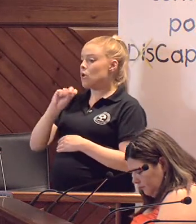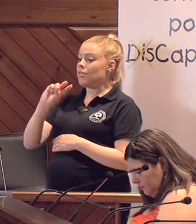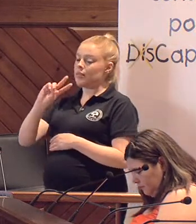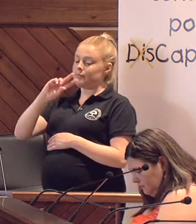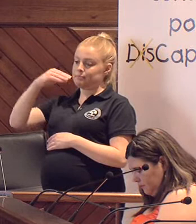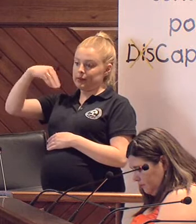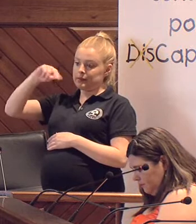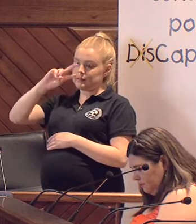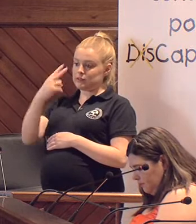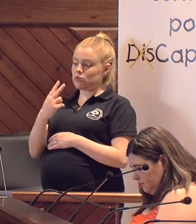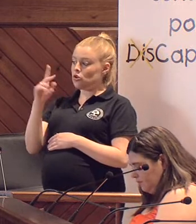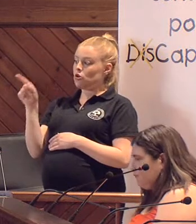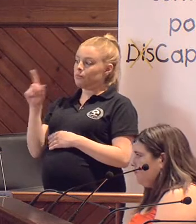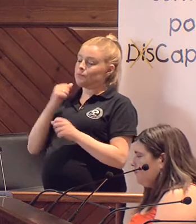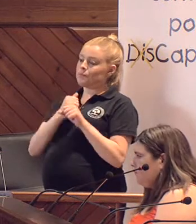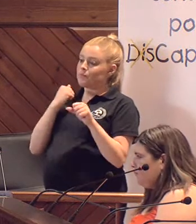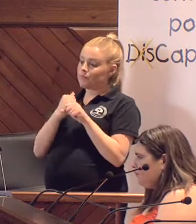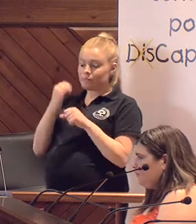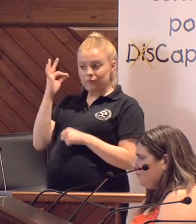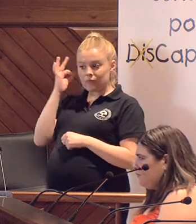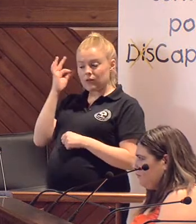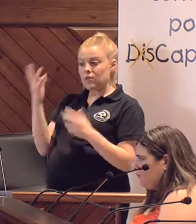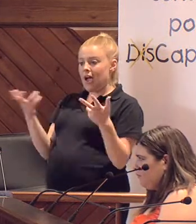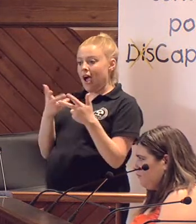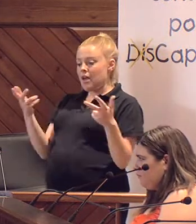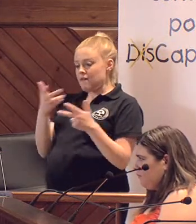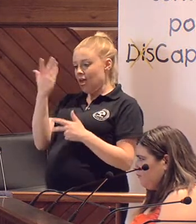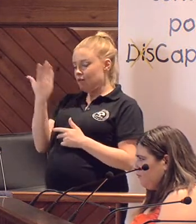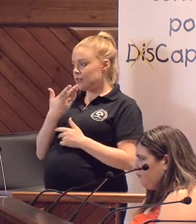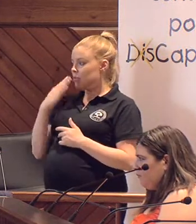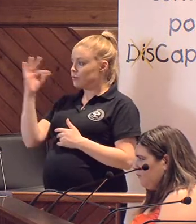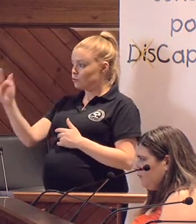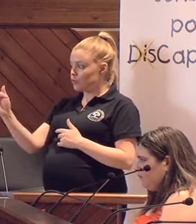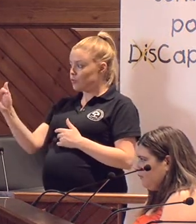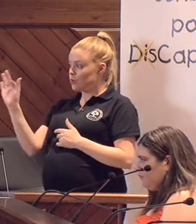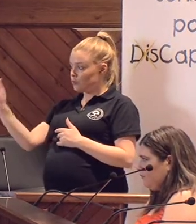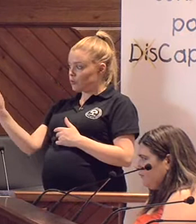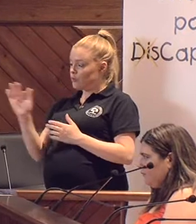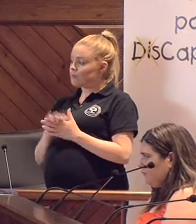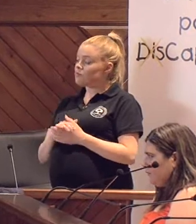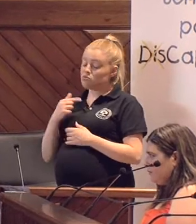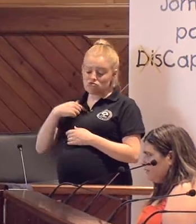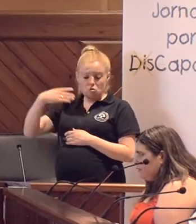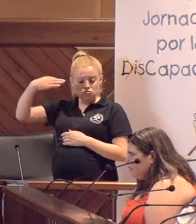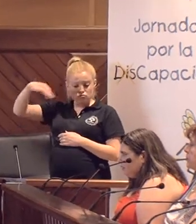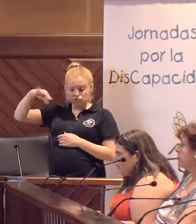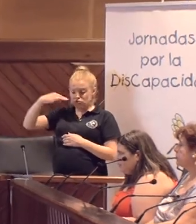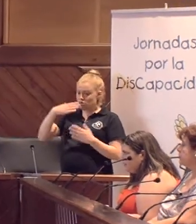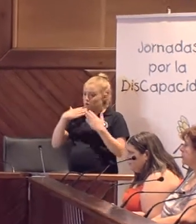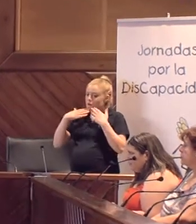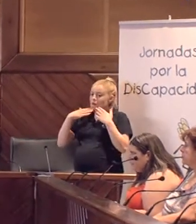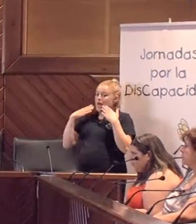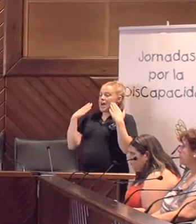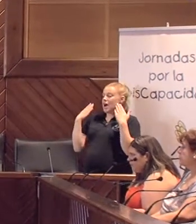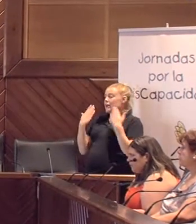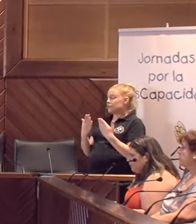y Patricia Valenzuela, que es trabajadora de la Residencia y gravemente afectada. Adelante, vuestro turno. Yo lo único que voy a hacer es agradecer,